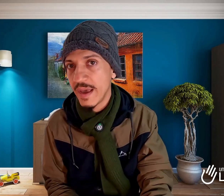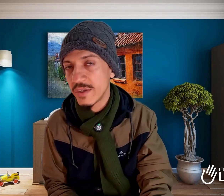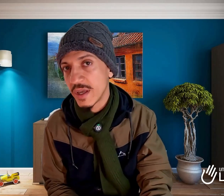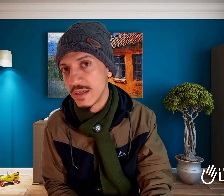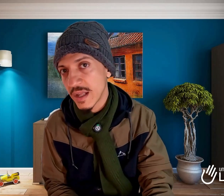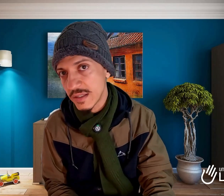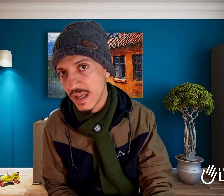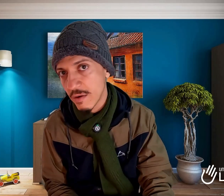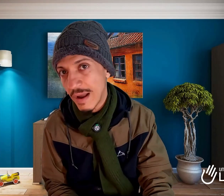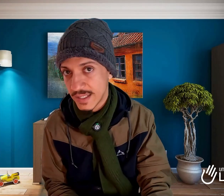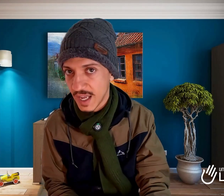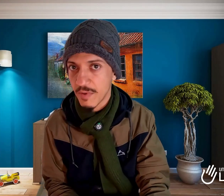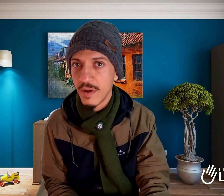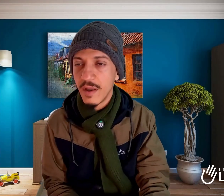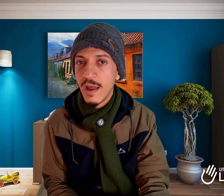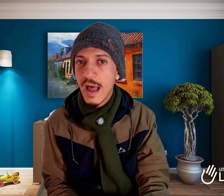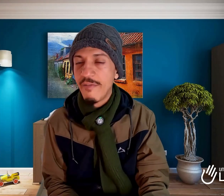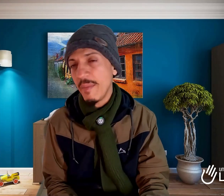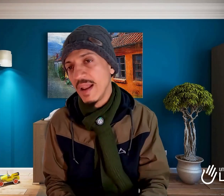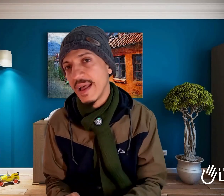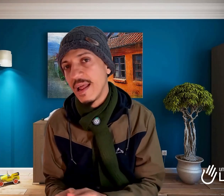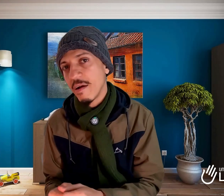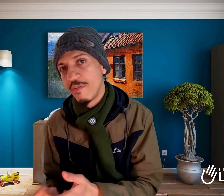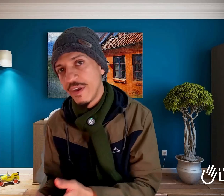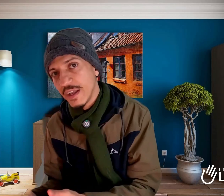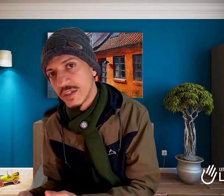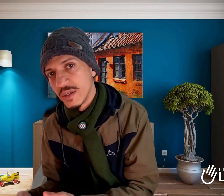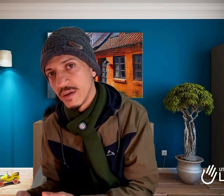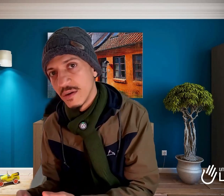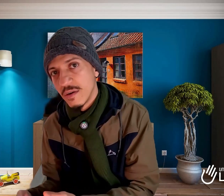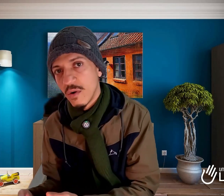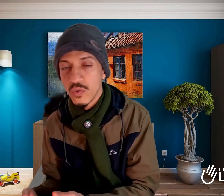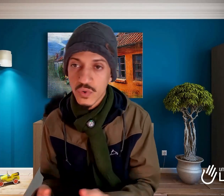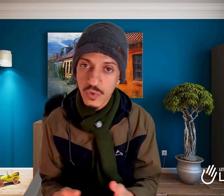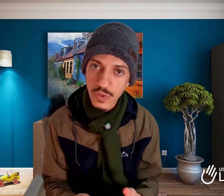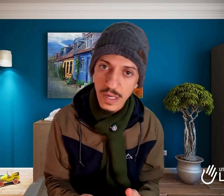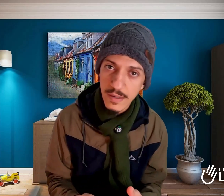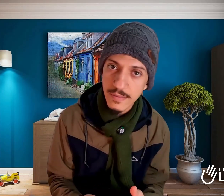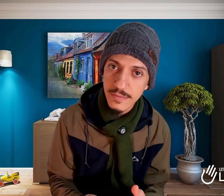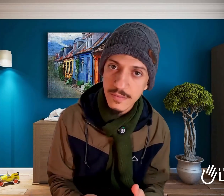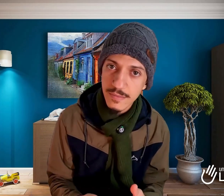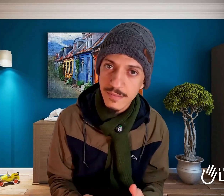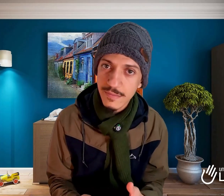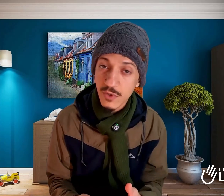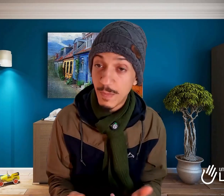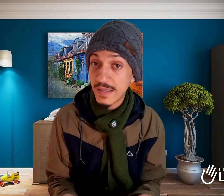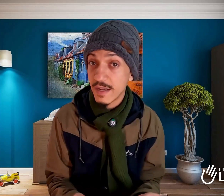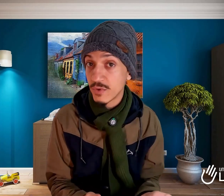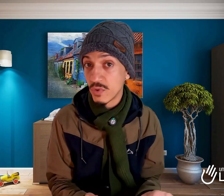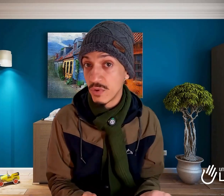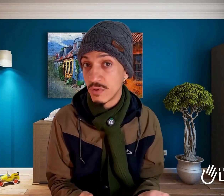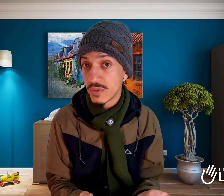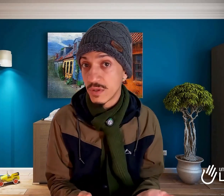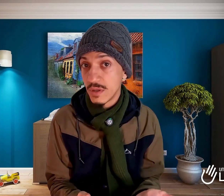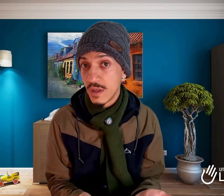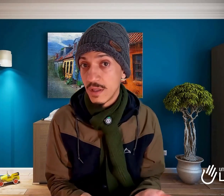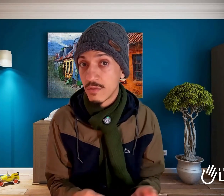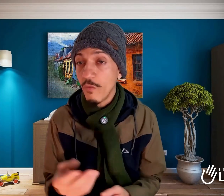em que eles cresceram, exemplo, a família dele era ouvinte ou surda, os pais eram surdos, qual foi